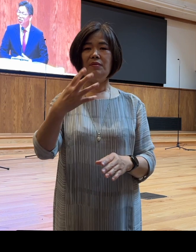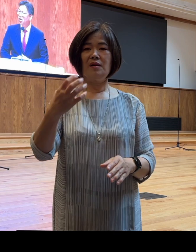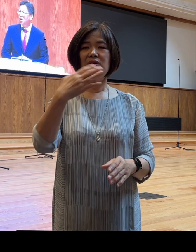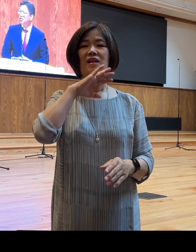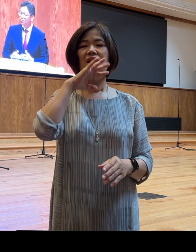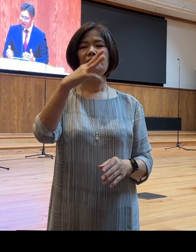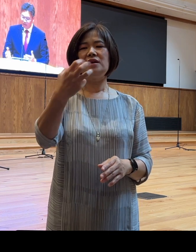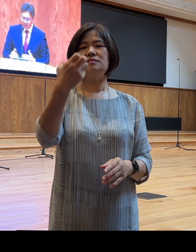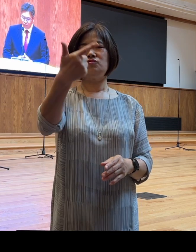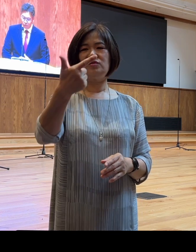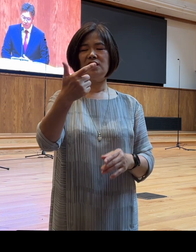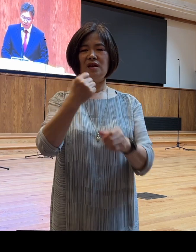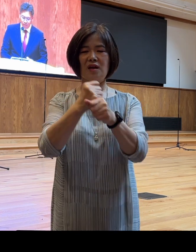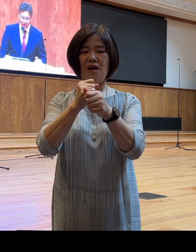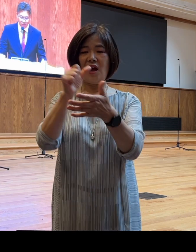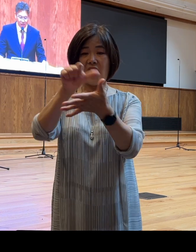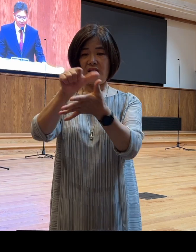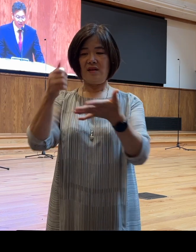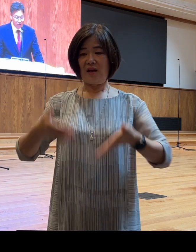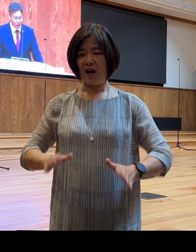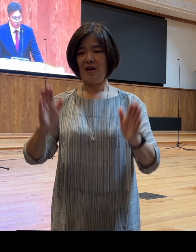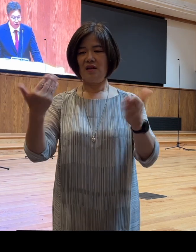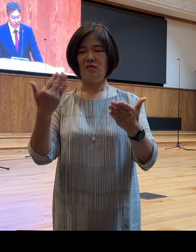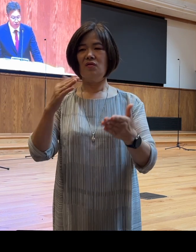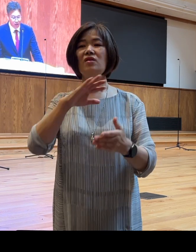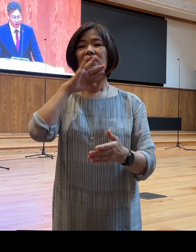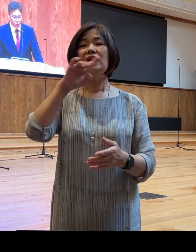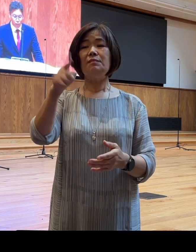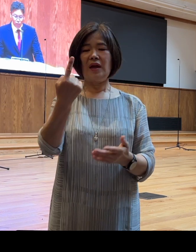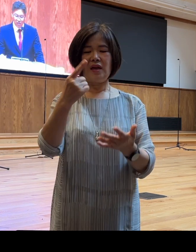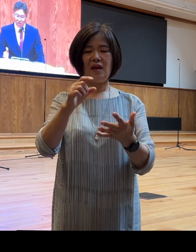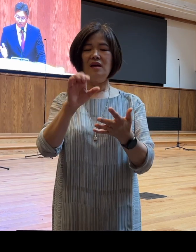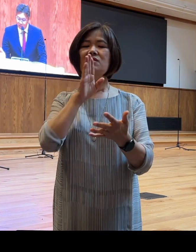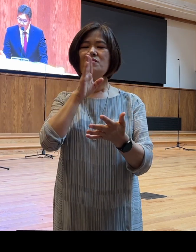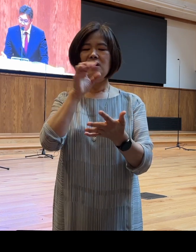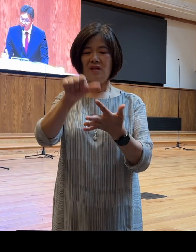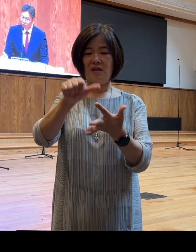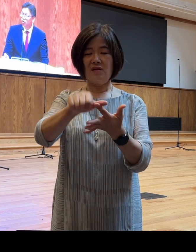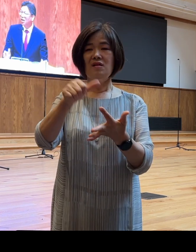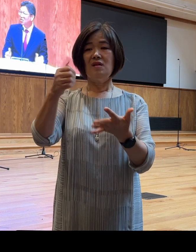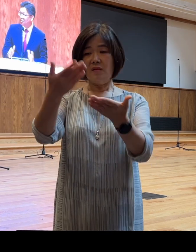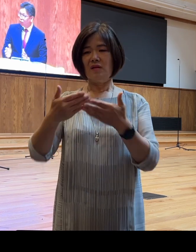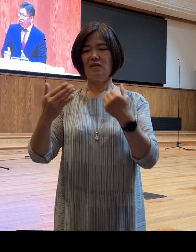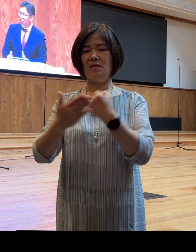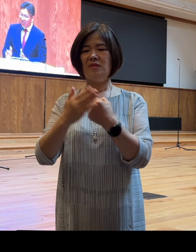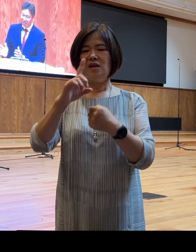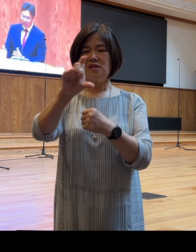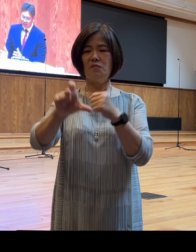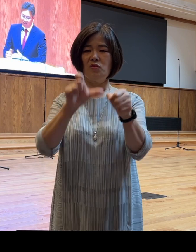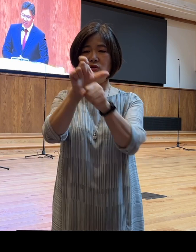이스마엘을 낳았고 100세의 이삭을 얻었기 때문에 오늘 본문 21장은 그때로부터 약 15년 이상이 지난